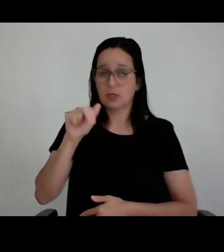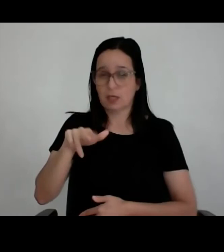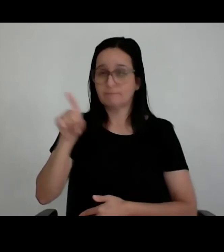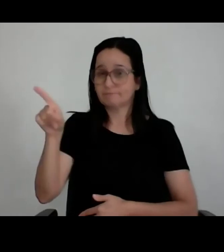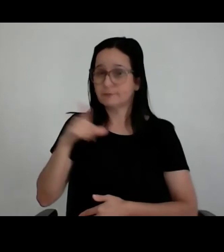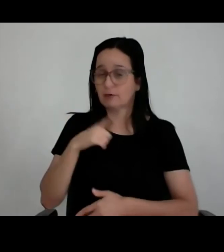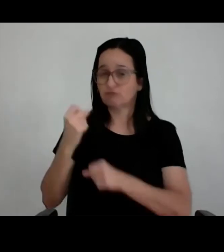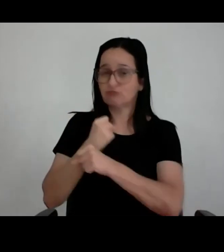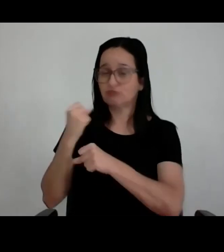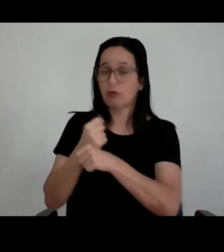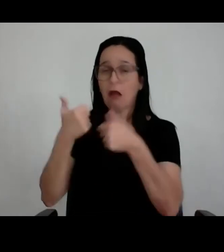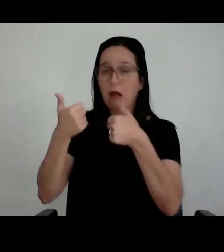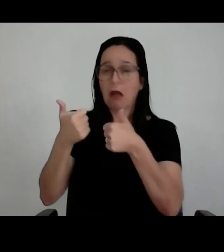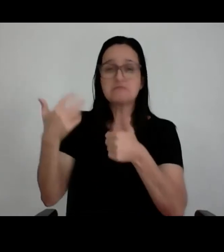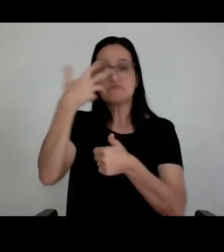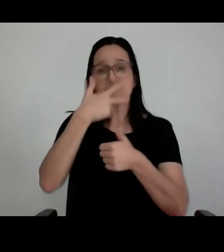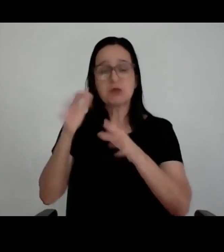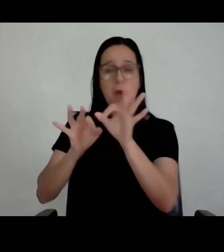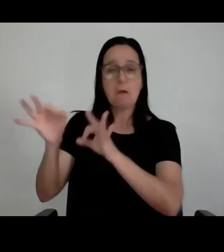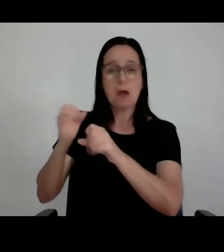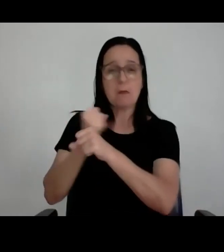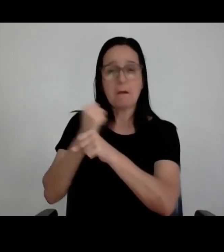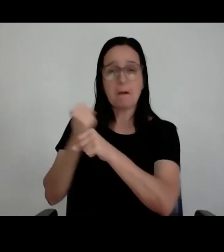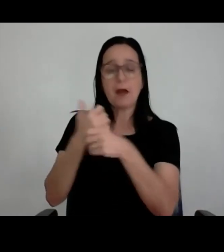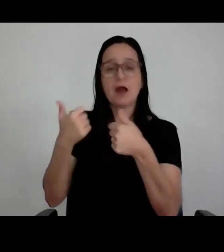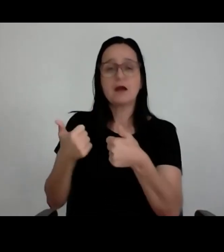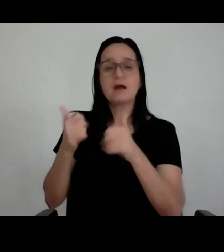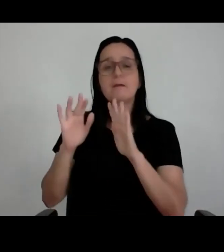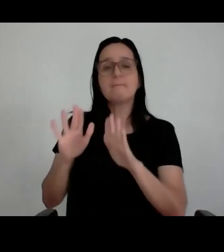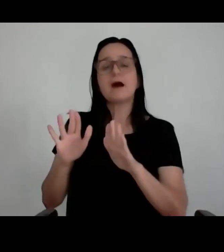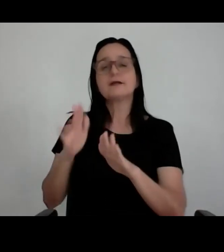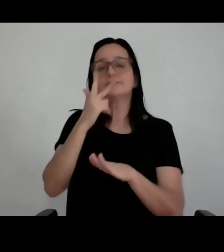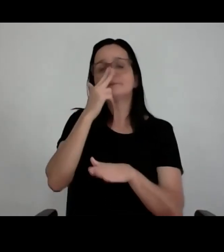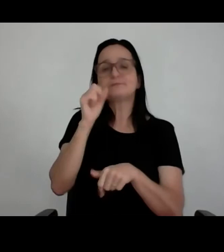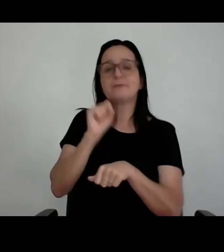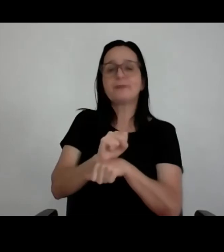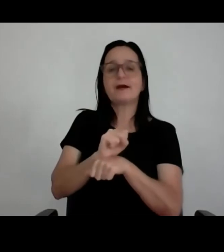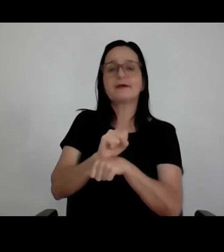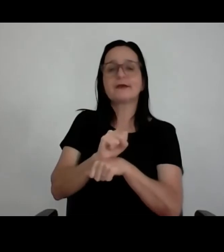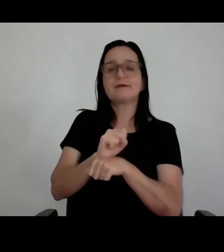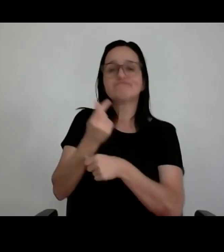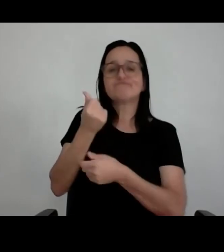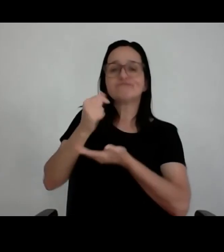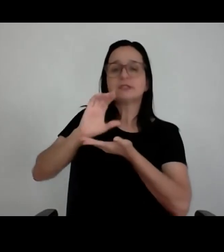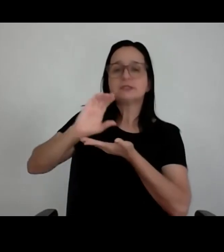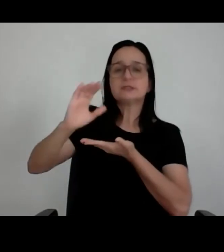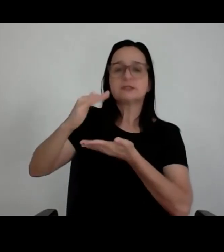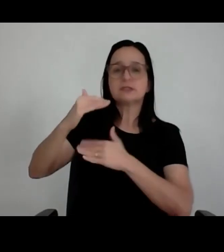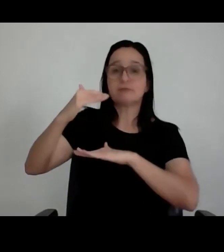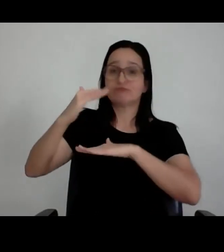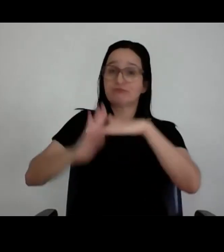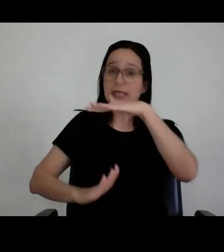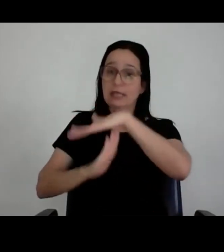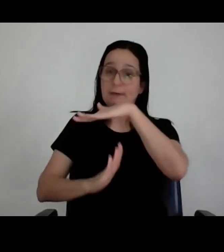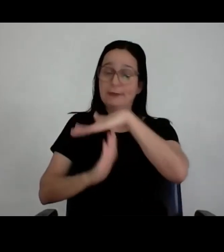dando uma cara nova naquele espaço, mas ancorado por limite de verba. E como a gente consegue